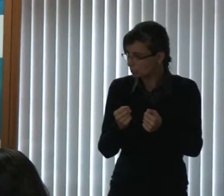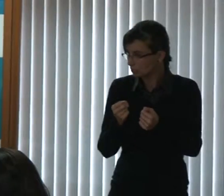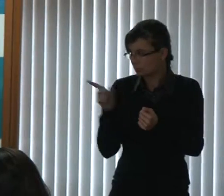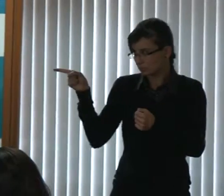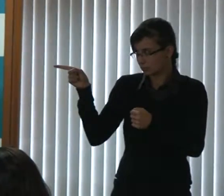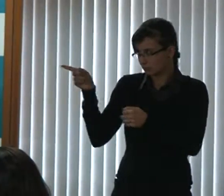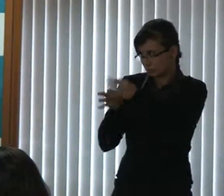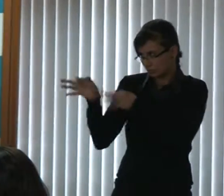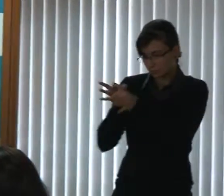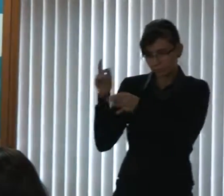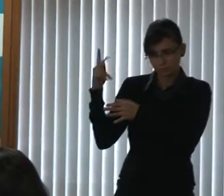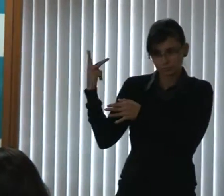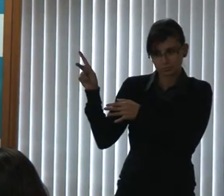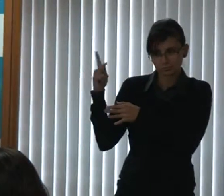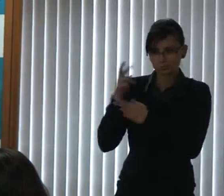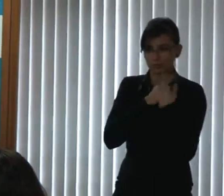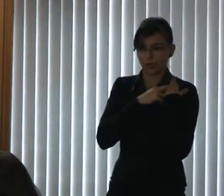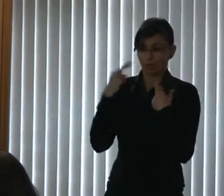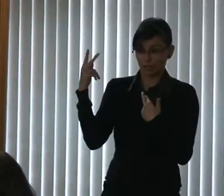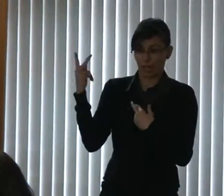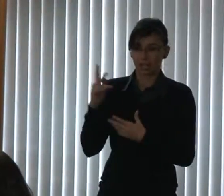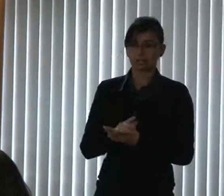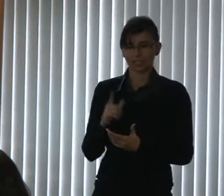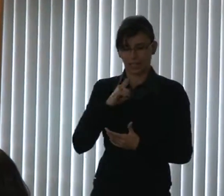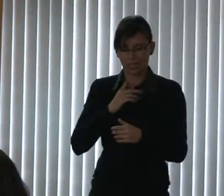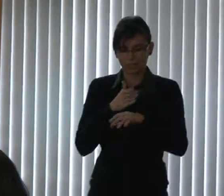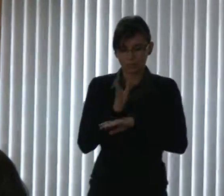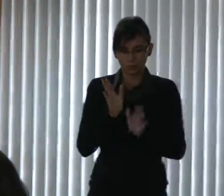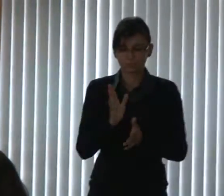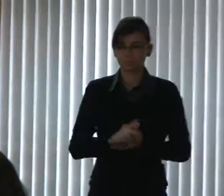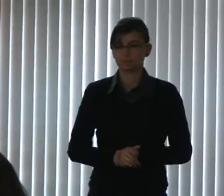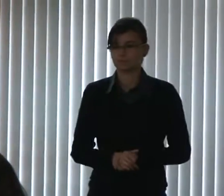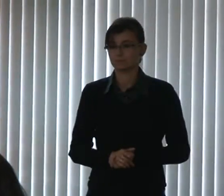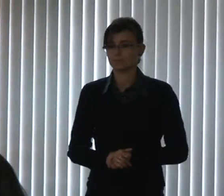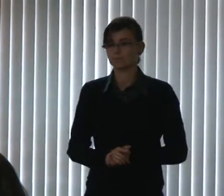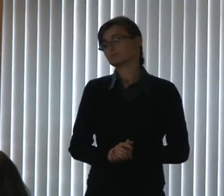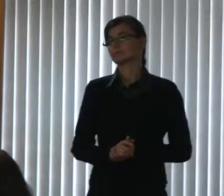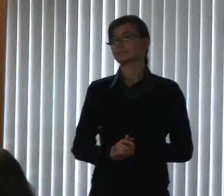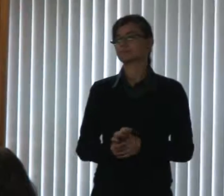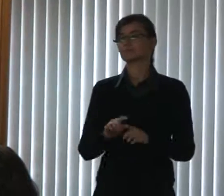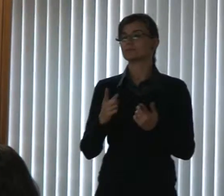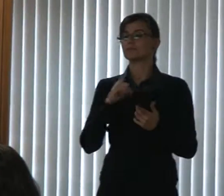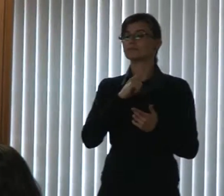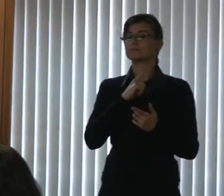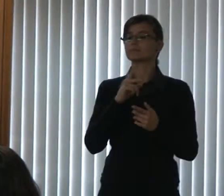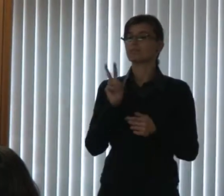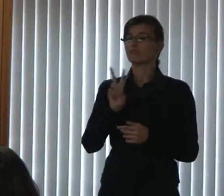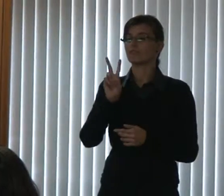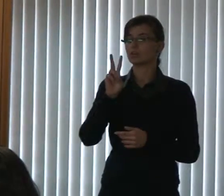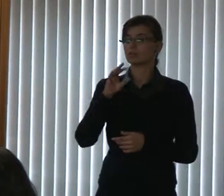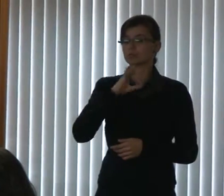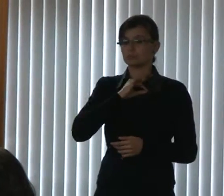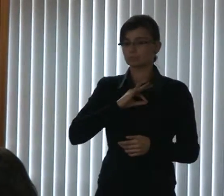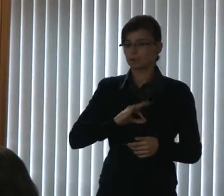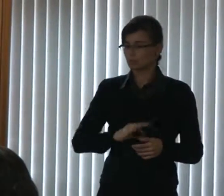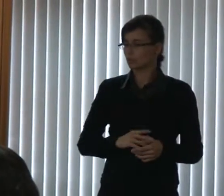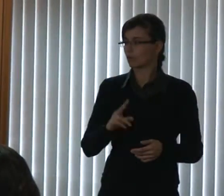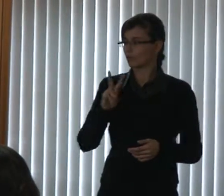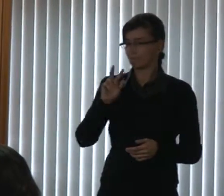Já, pelo menos o carro, já tem uma sensibilidade com o carro. Mas nós temos aqui o vereador Pastor Valdemir, que tem o